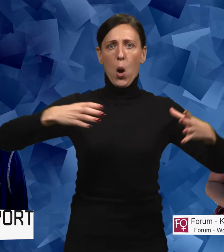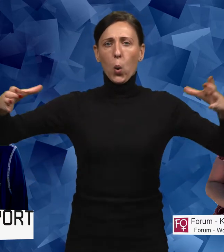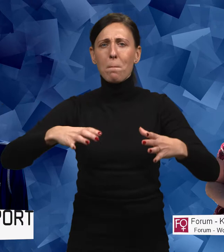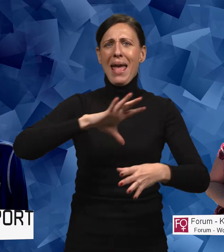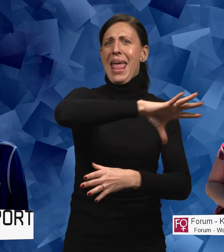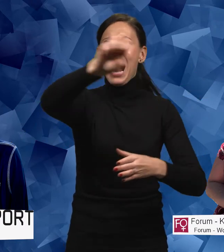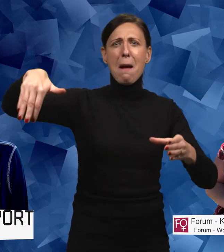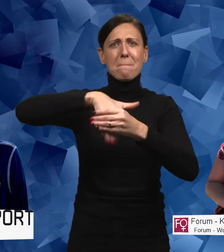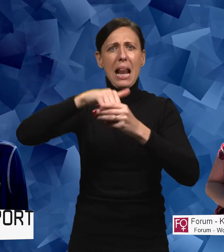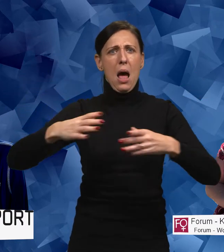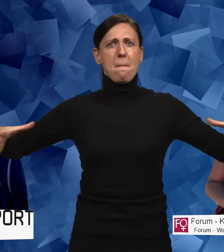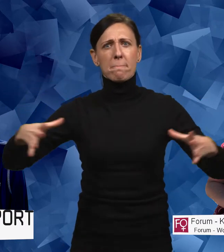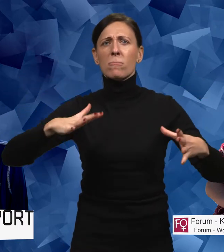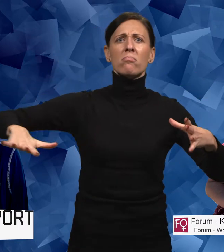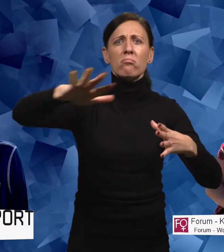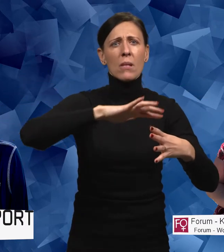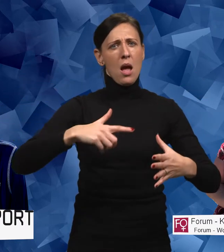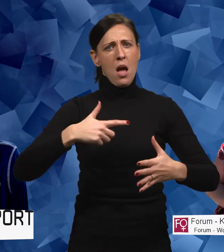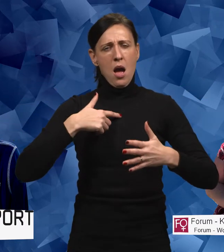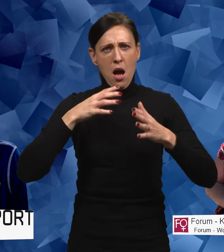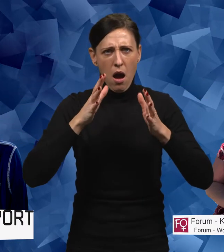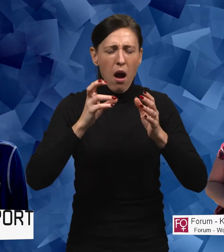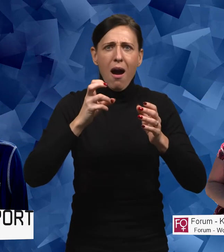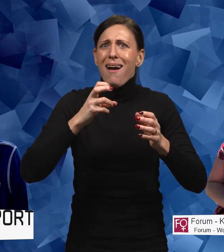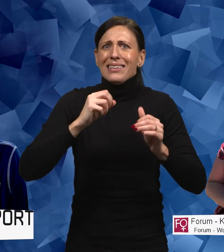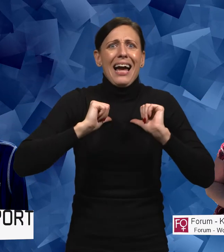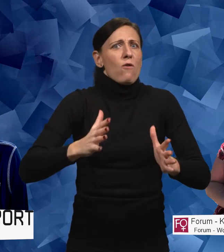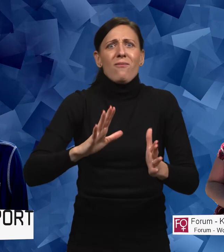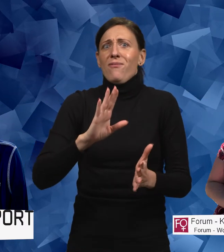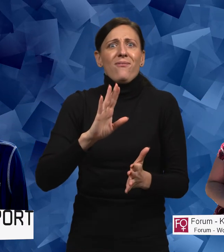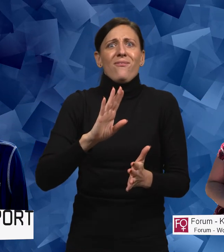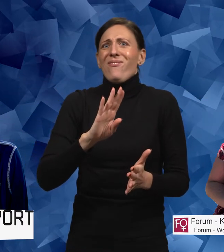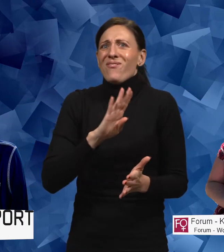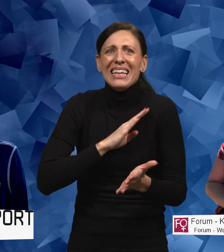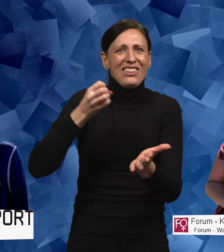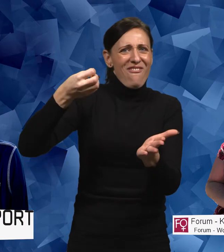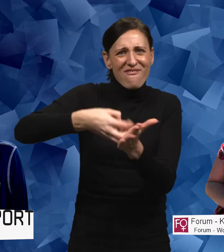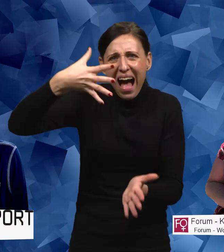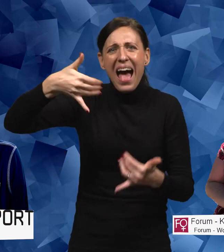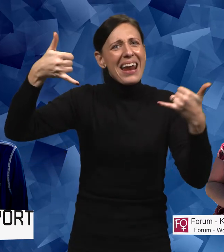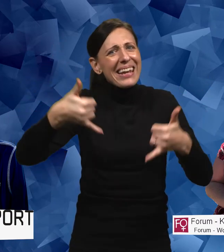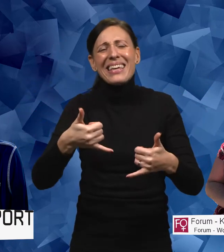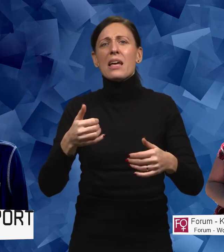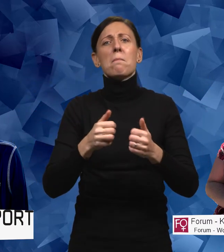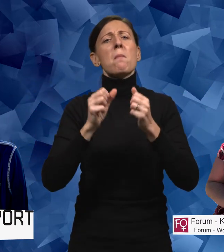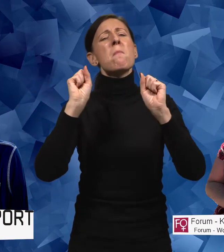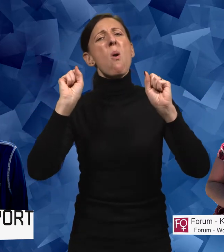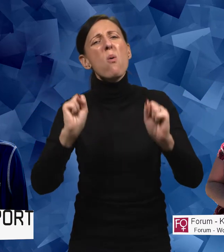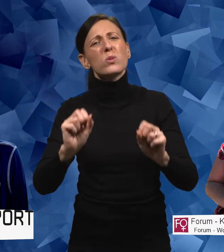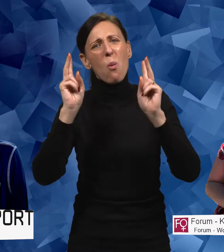medlemskåren. vilket självklart finns ett värde i också. Men man måste också se